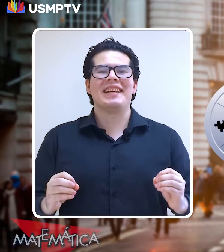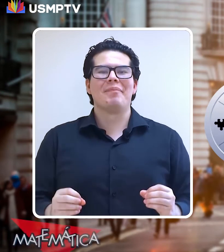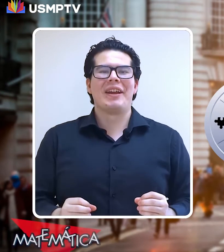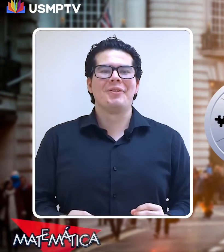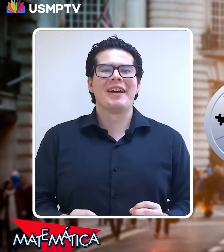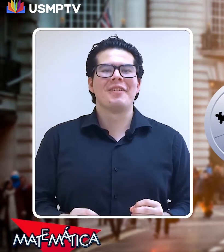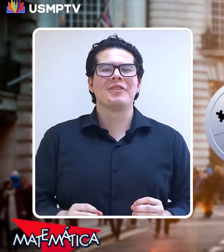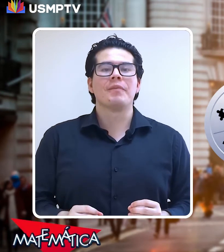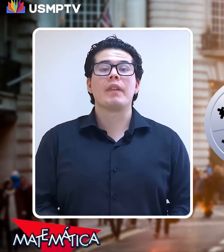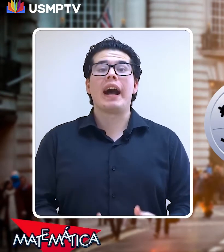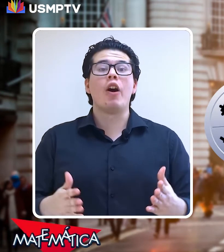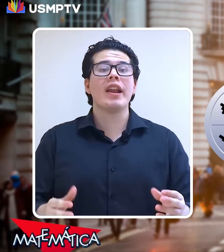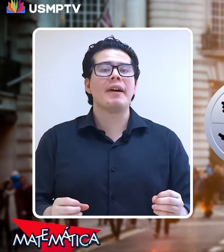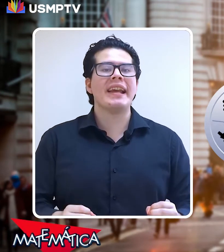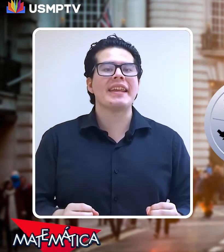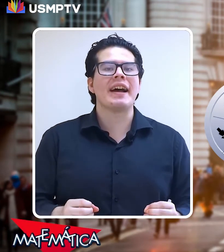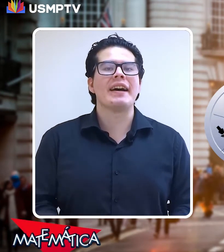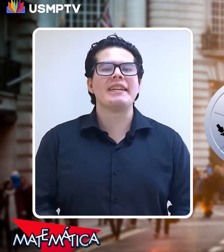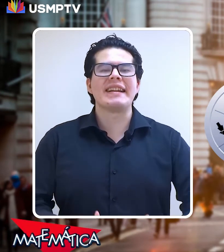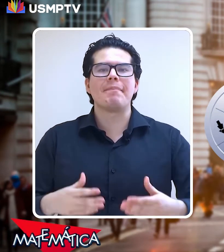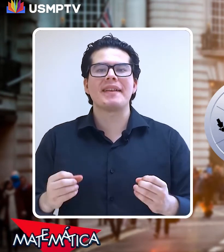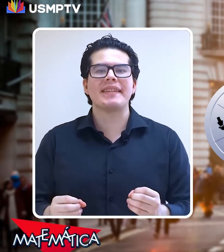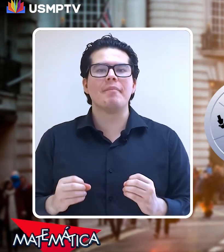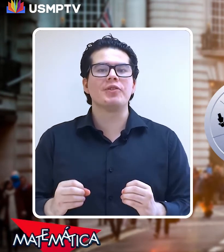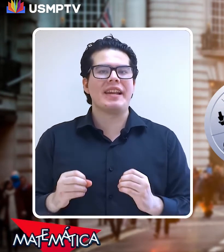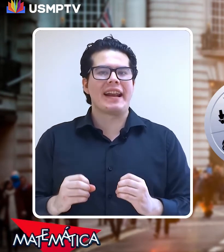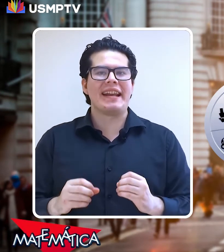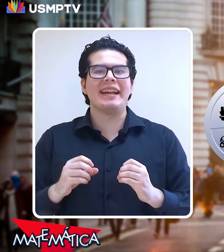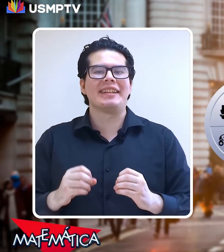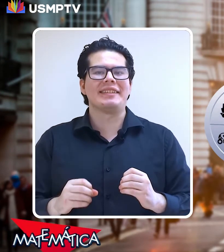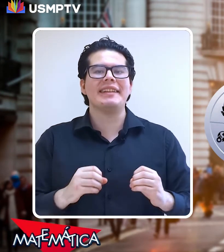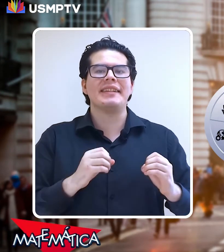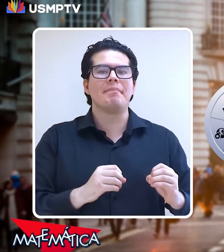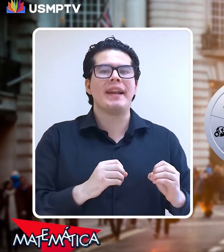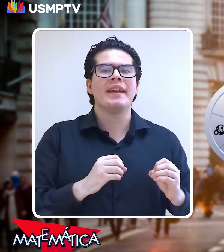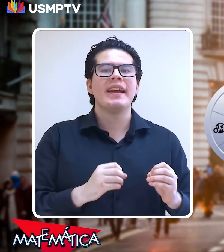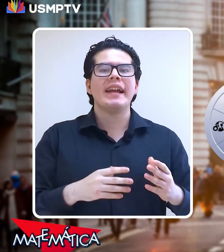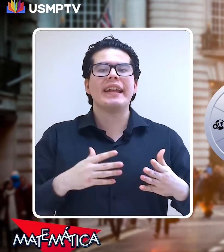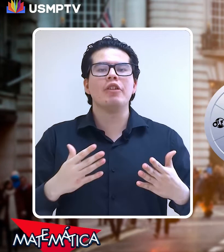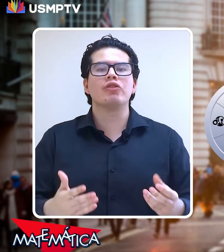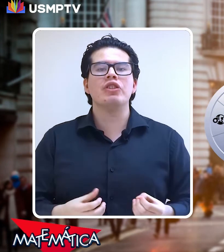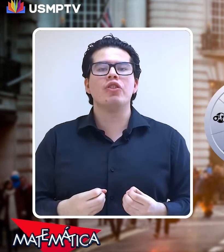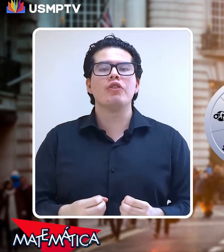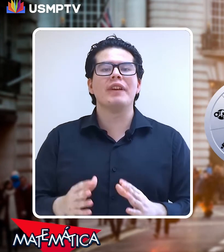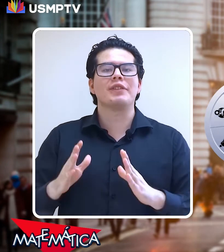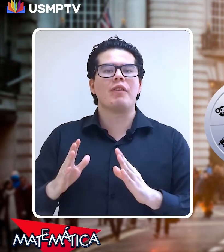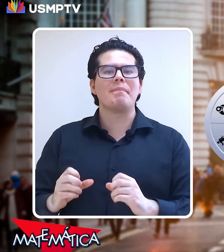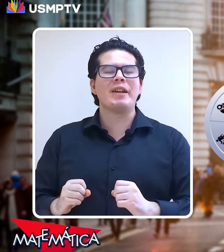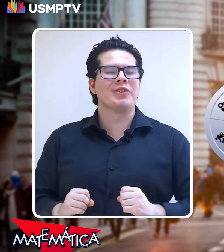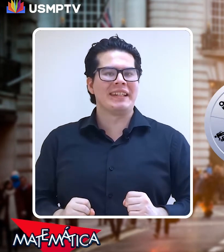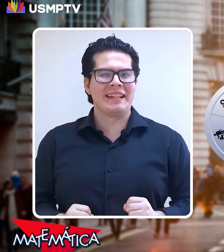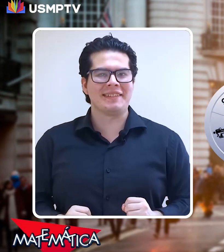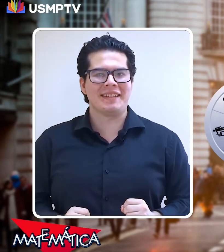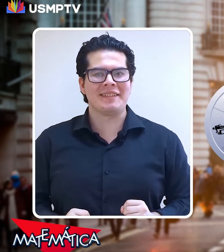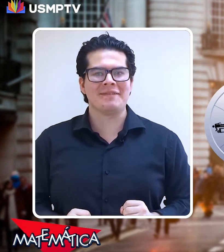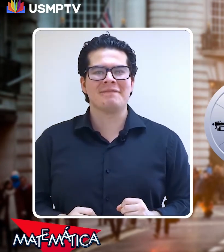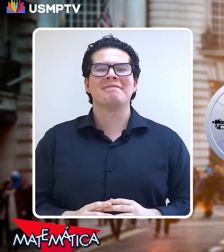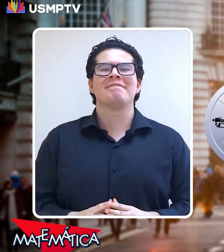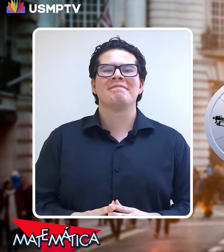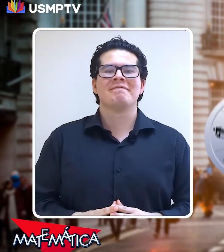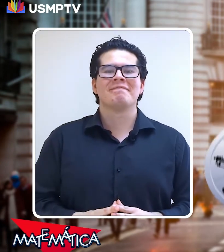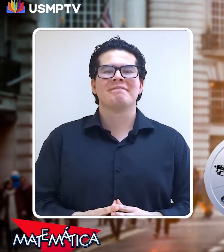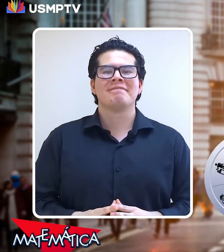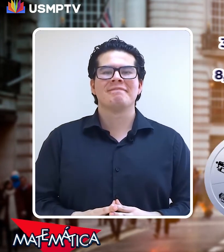Gracias por ayudarnos Ahora Valeria repasemos la regla de 3 simple que nos dio nuestro amigo ciclista